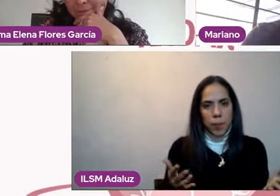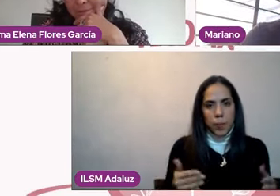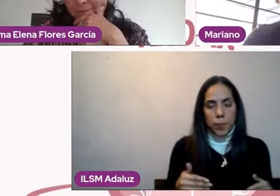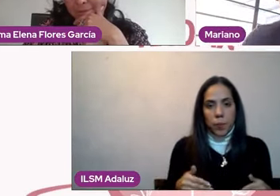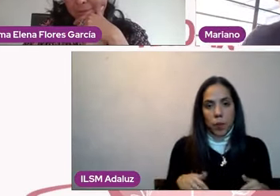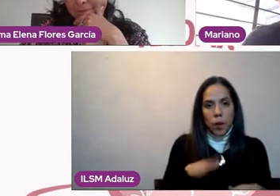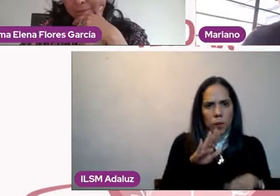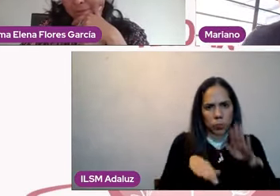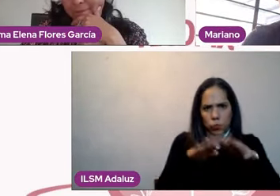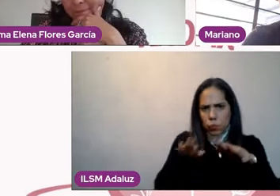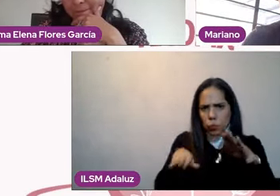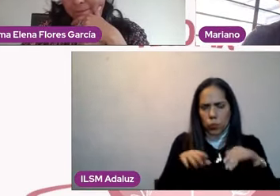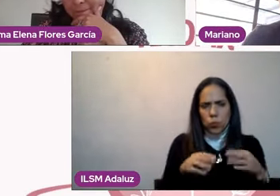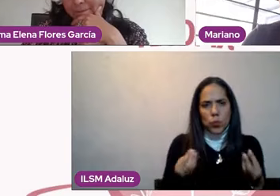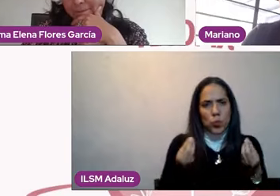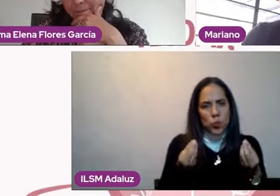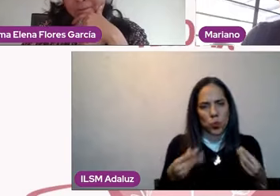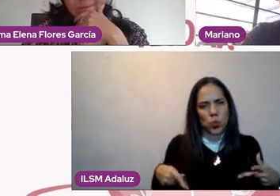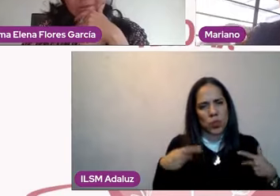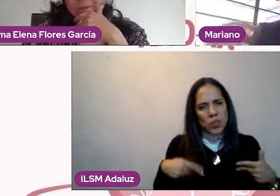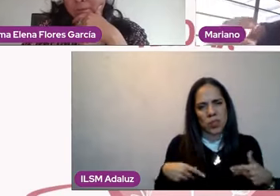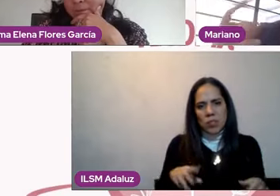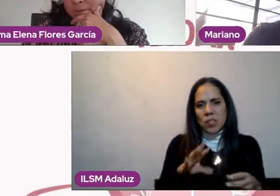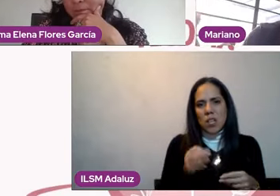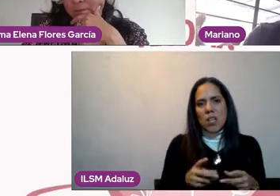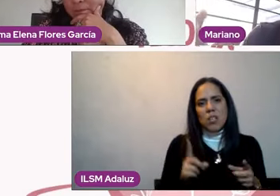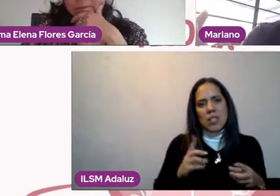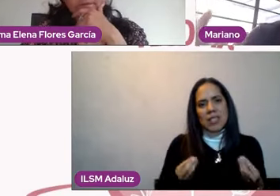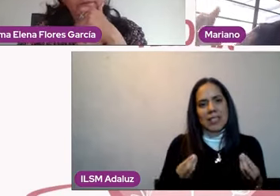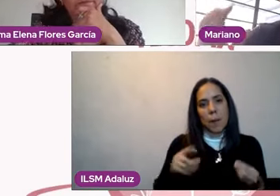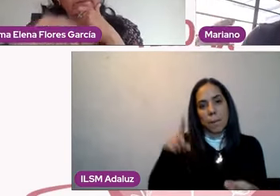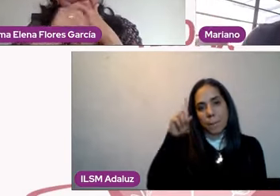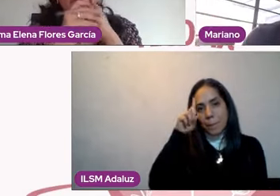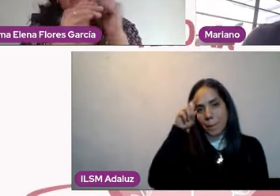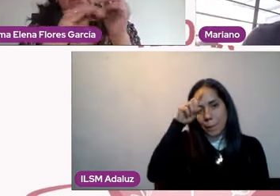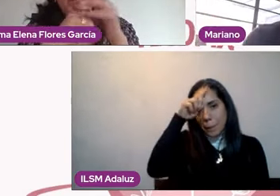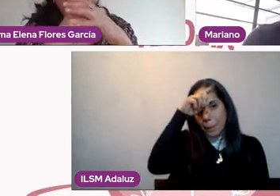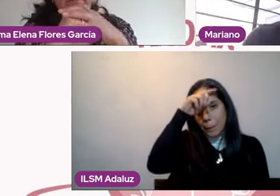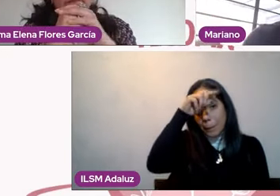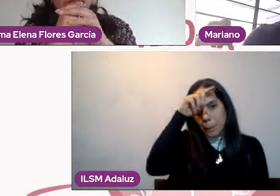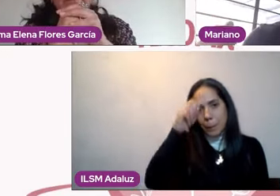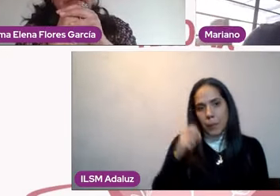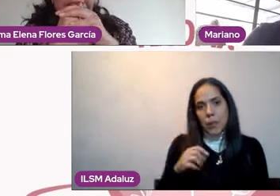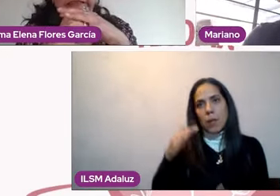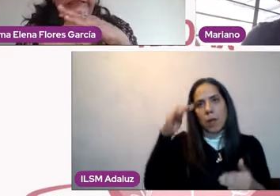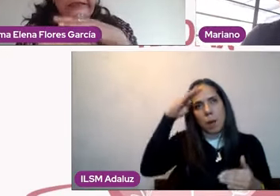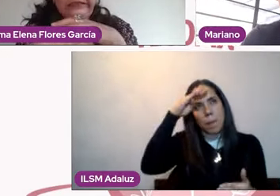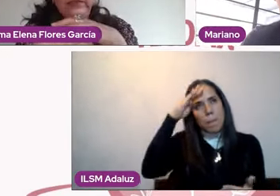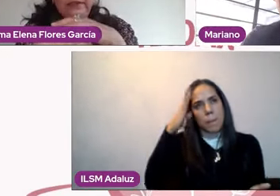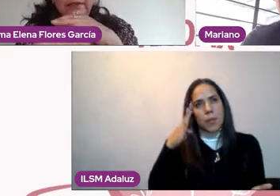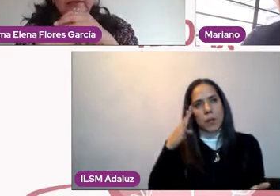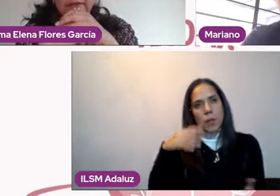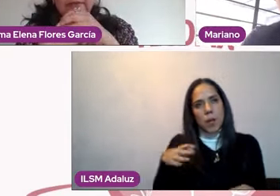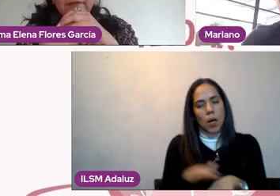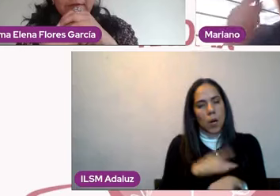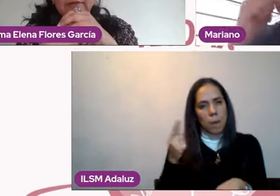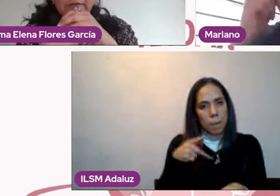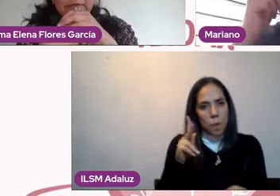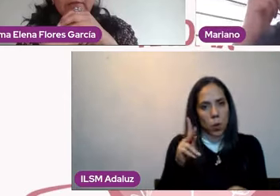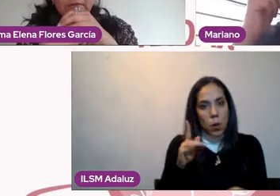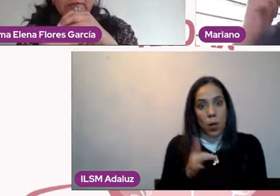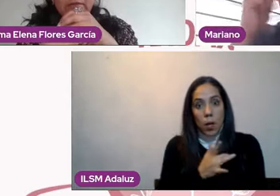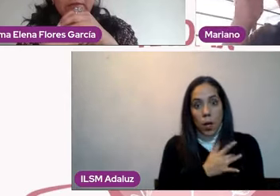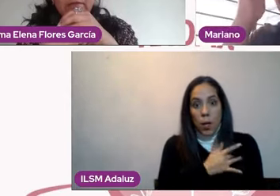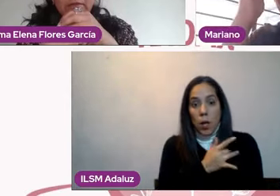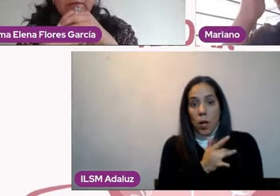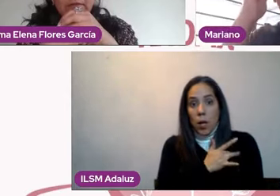les impide hacer esta reflexión, les da miedo encontrar razones erróneas. Y